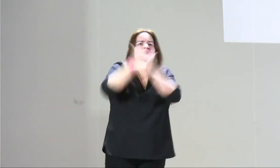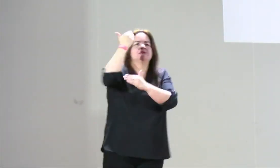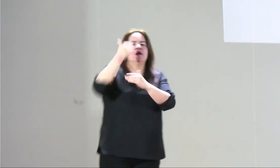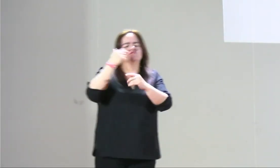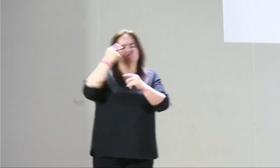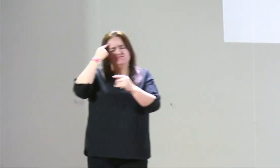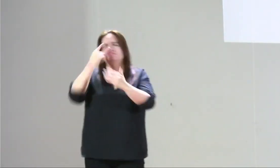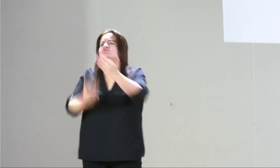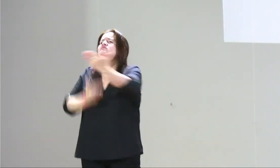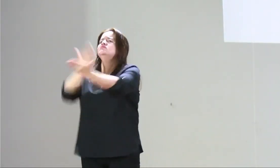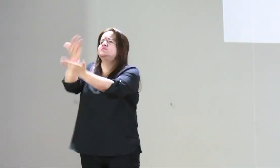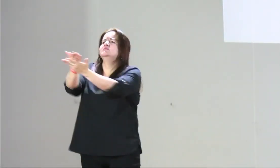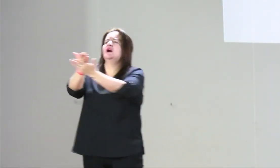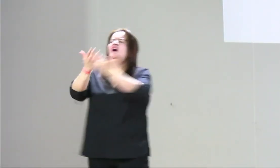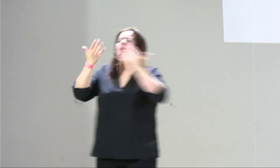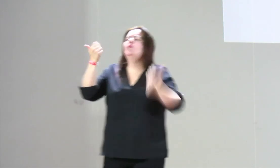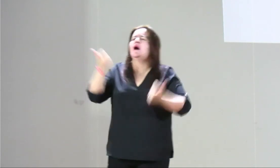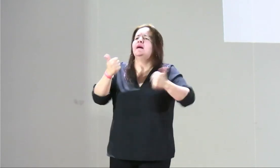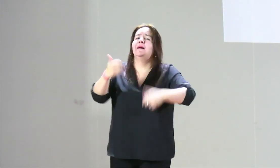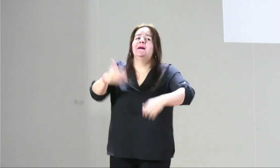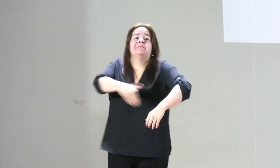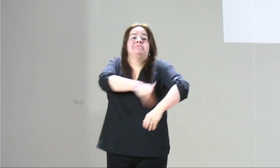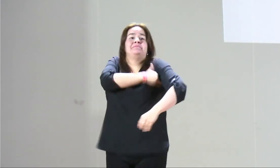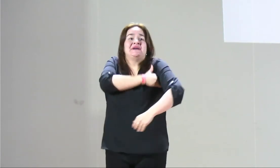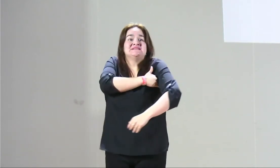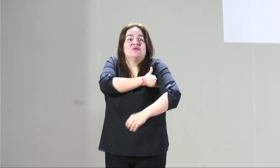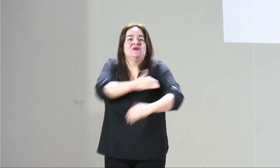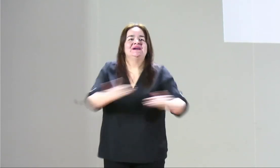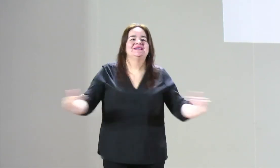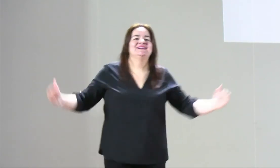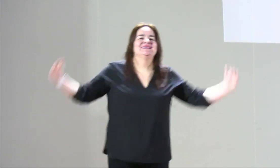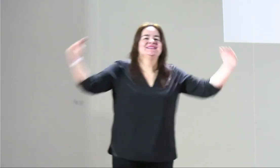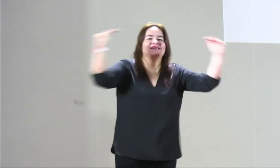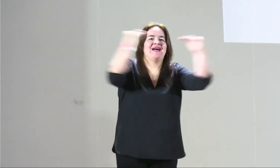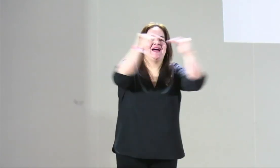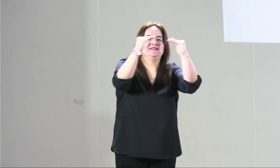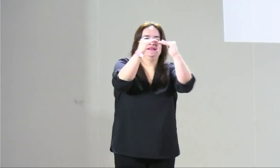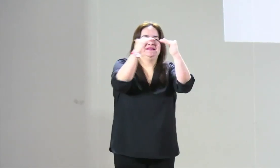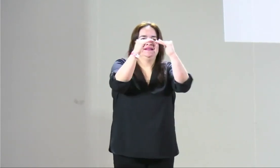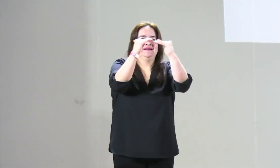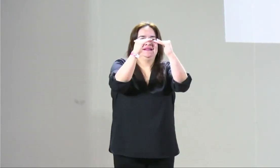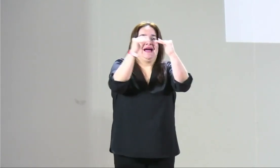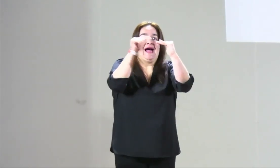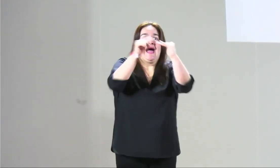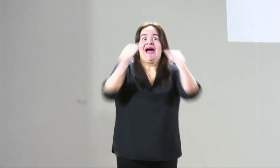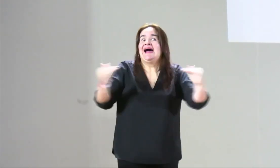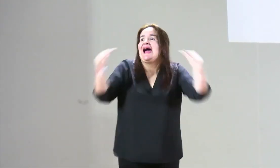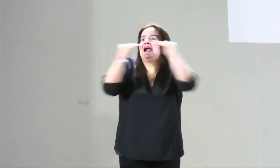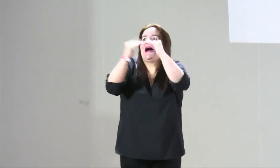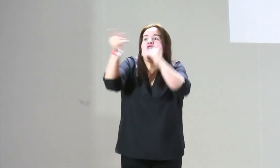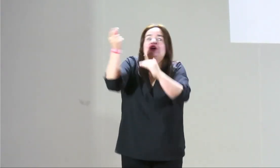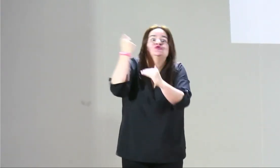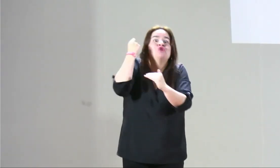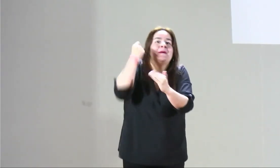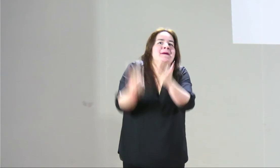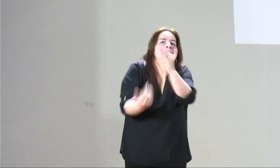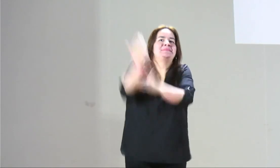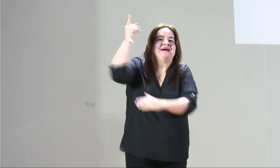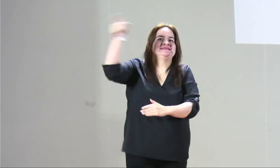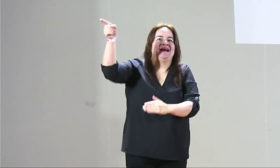Francia Márquez empezamos a pensar bueno entonces ¿en qué ministerio va a estar? y ahí se pensó en el ministerio de